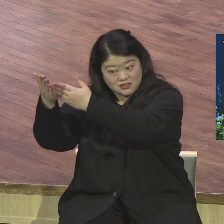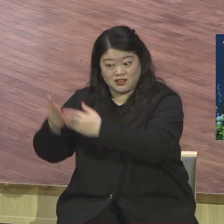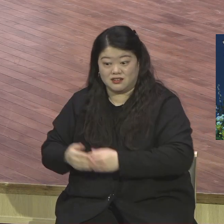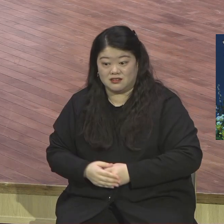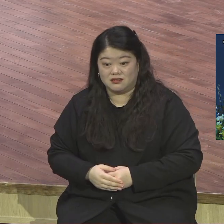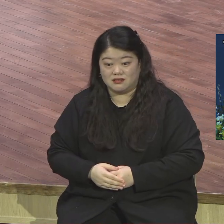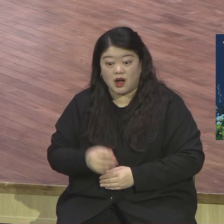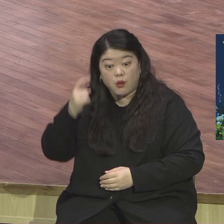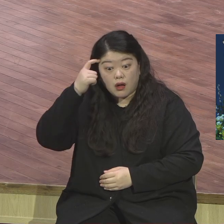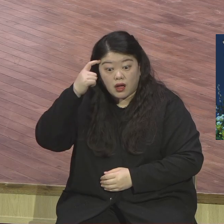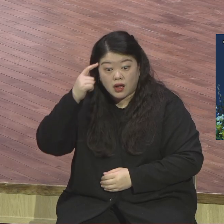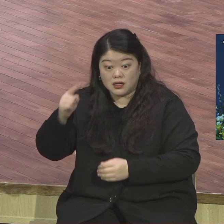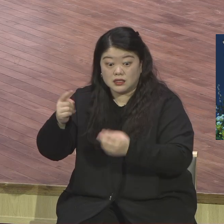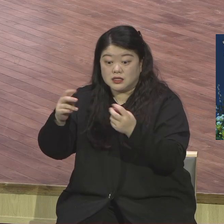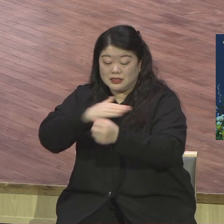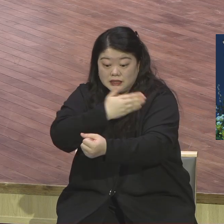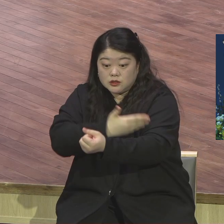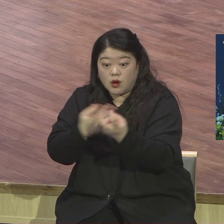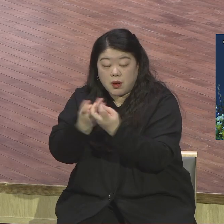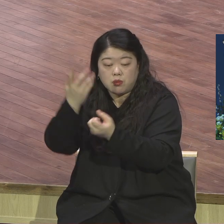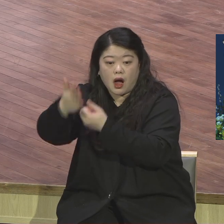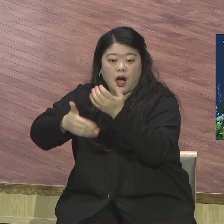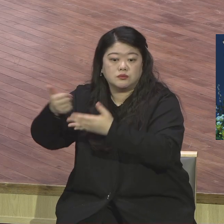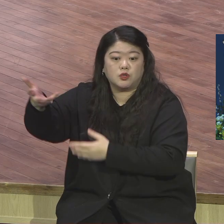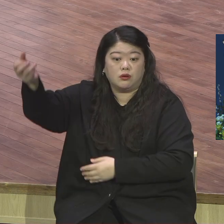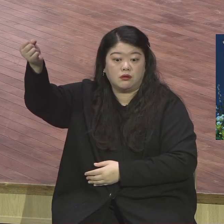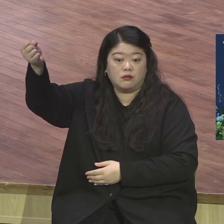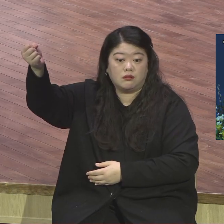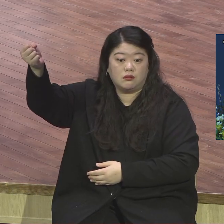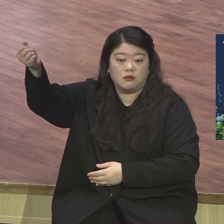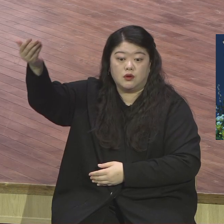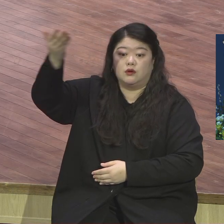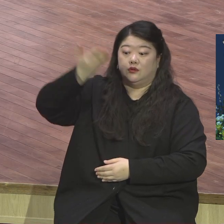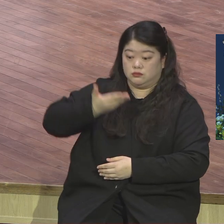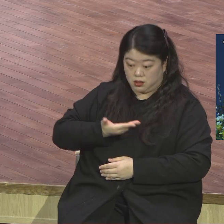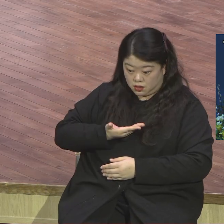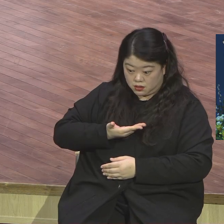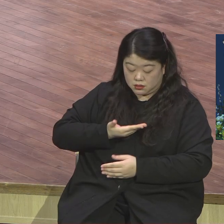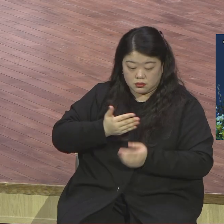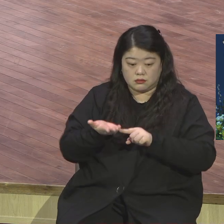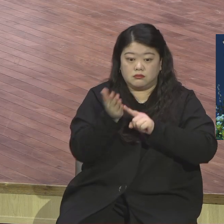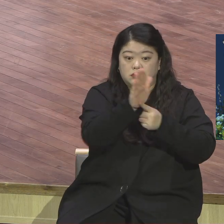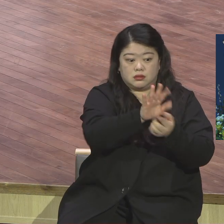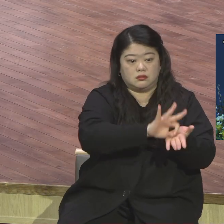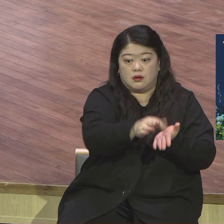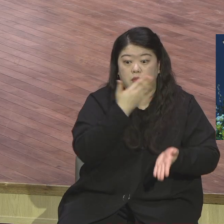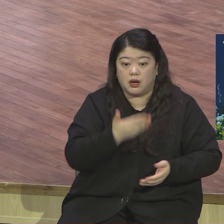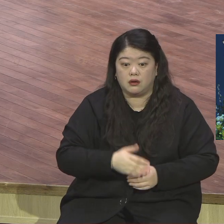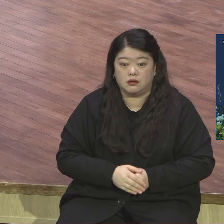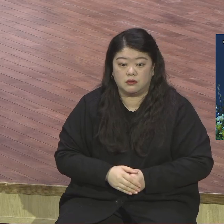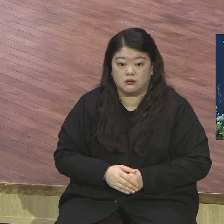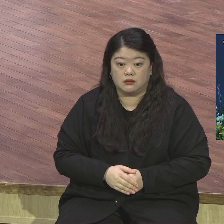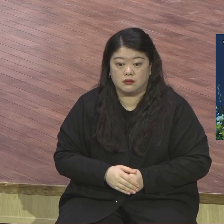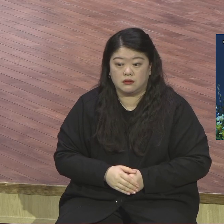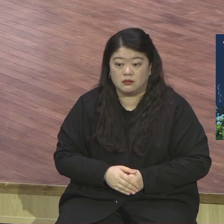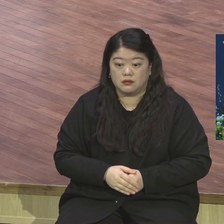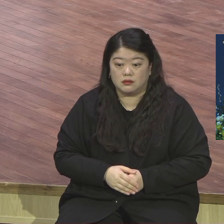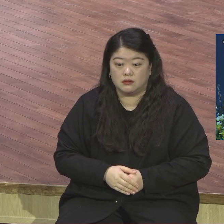주신다니까요 재물은 능력이 없으면 가난하게 살아요 없으니까 하나님 안 주셨으니까 왜 안 주십니까